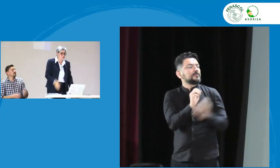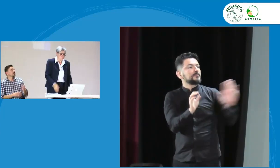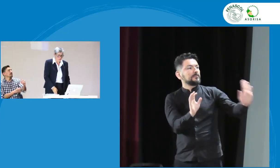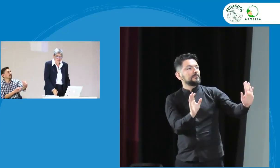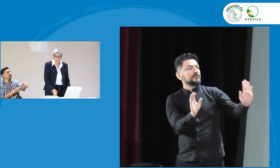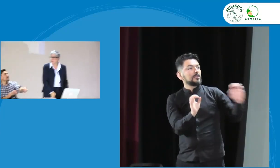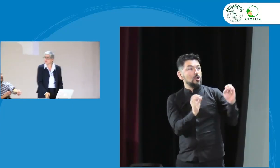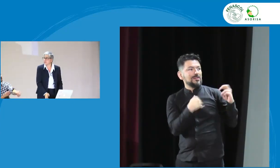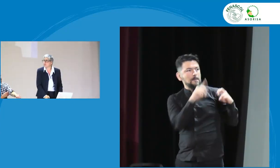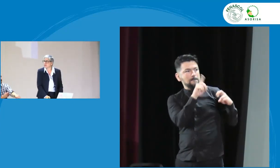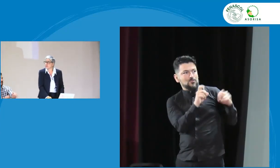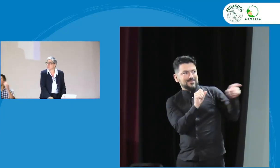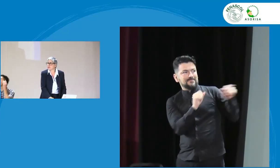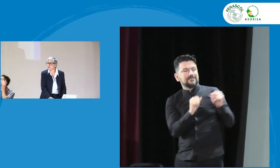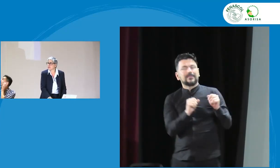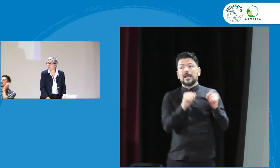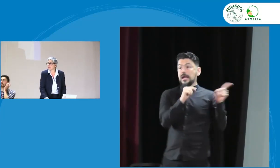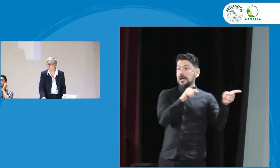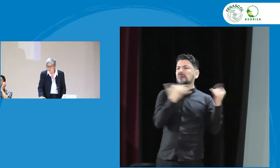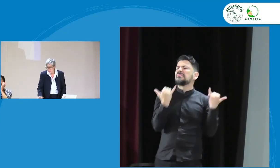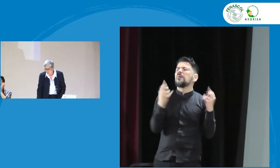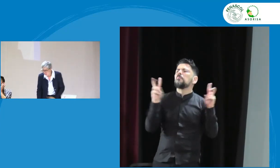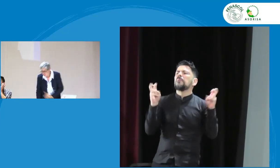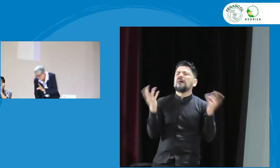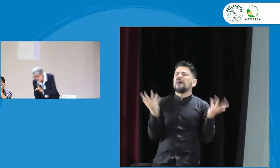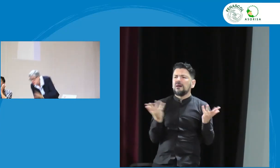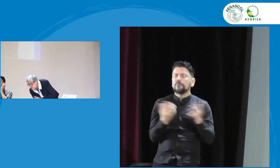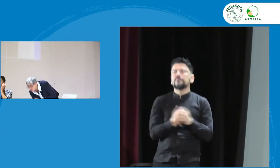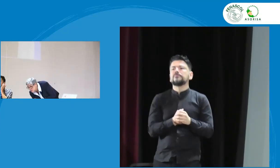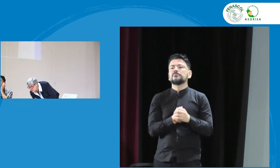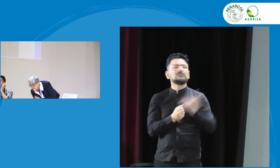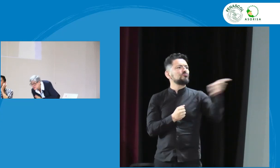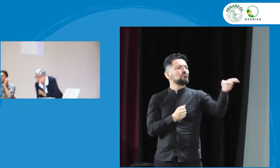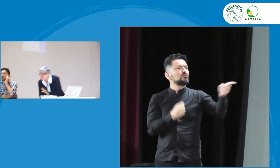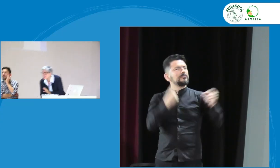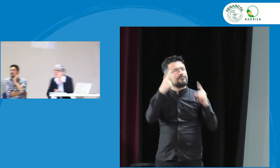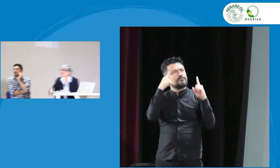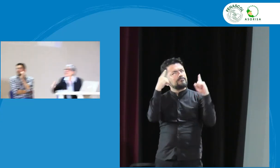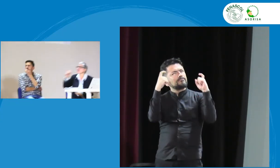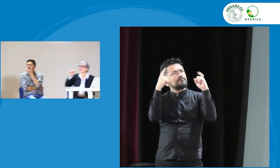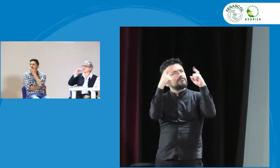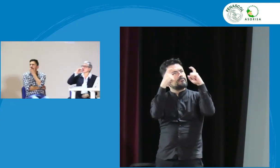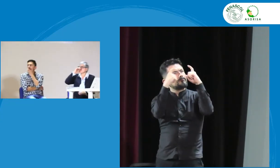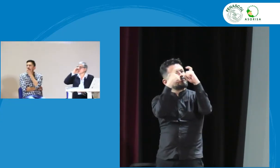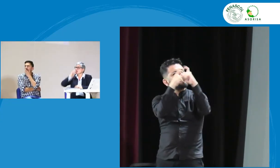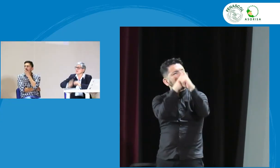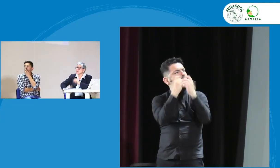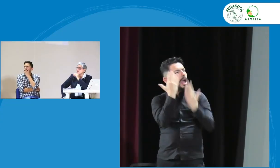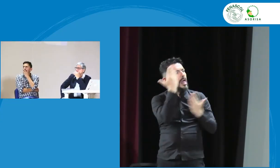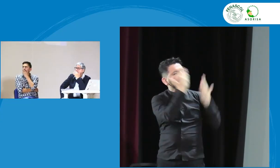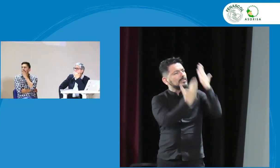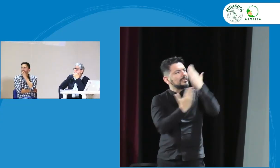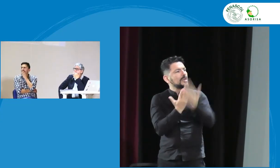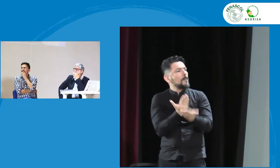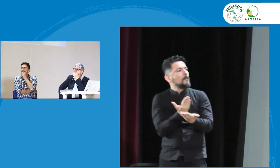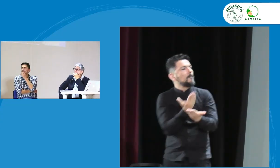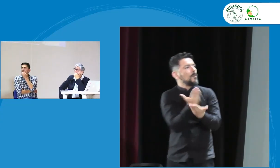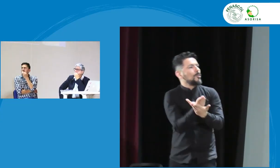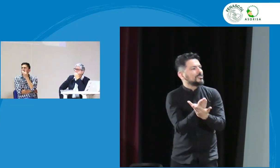Tengo una pregunta para ti, Luz Marie, con respecto al tema del análisis de la